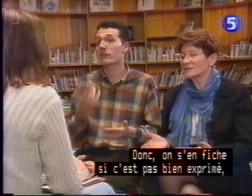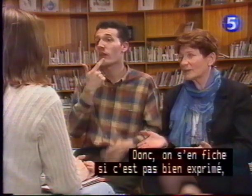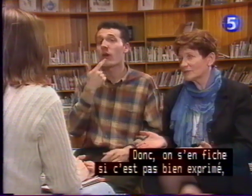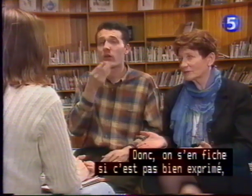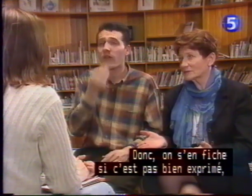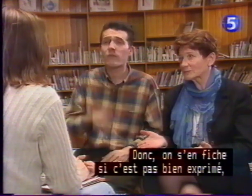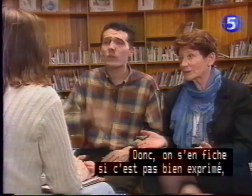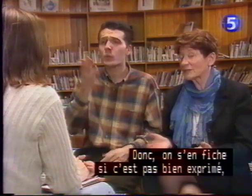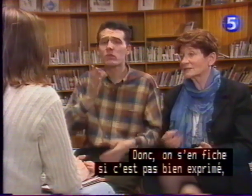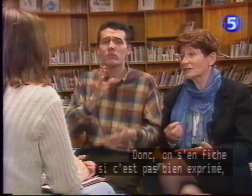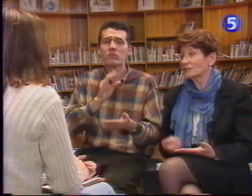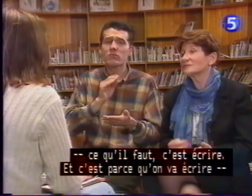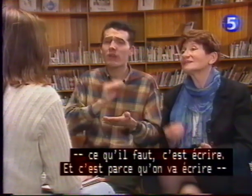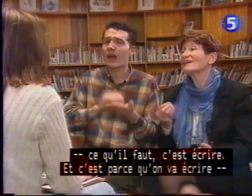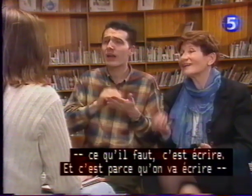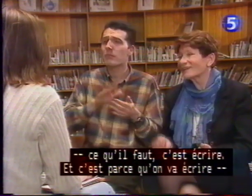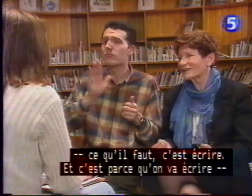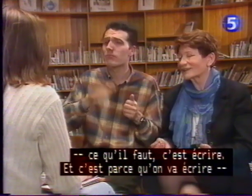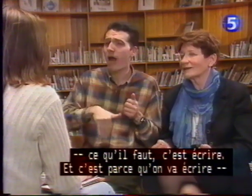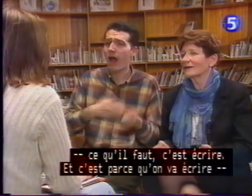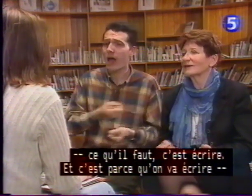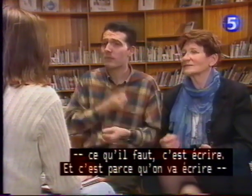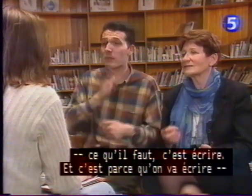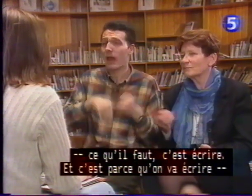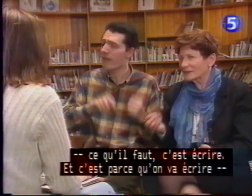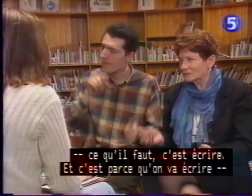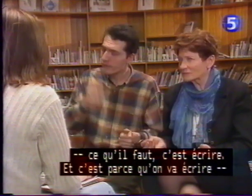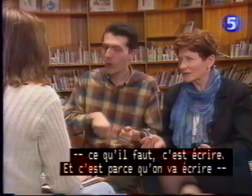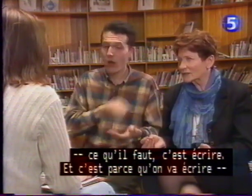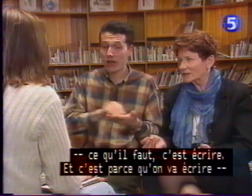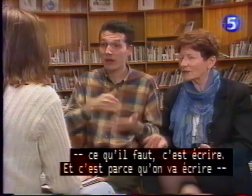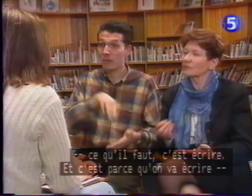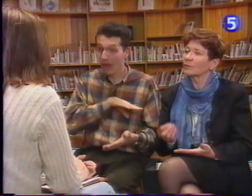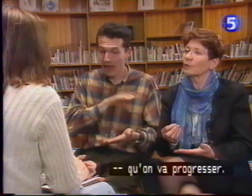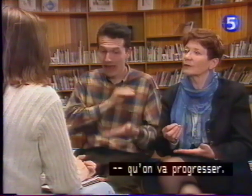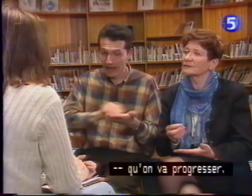bien exprimé. Ce qu'il faut, c'est écrire. Et c'est parce qu'on va écrire qu'on va progresser.